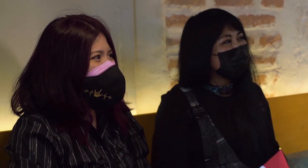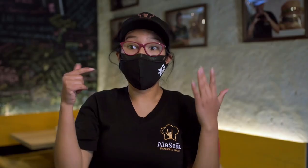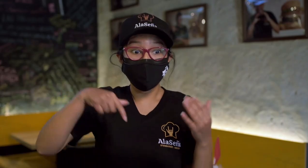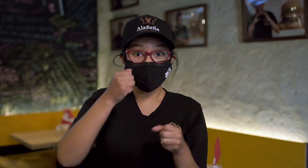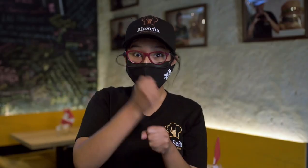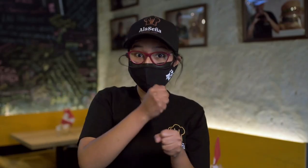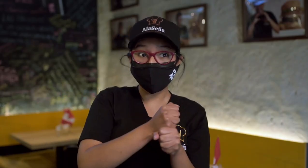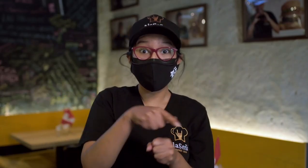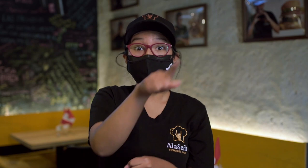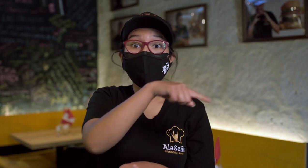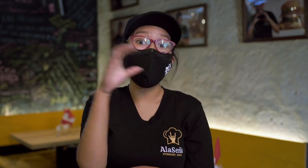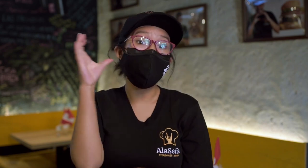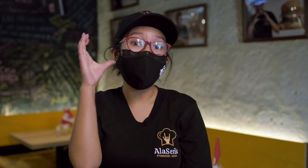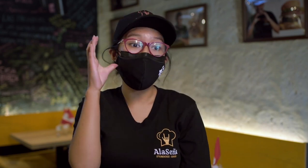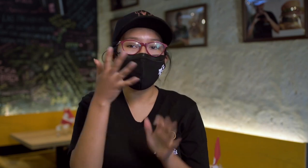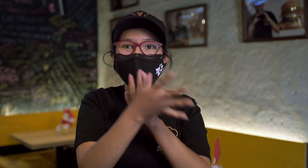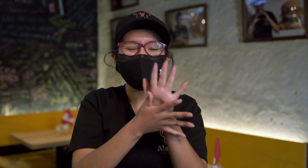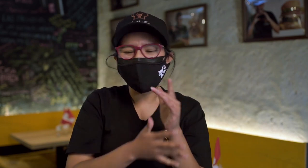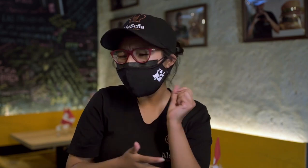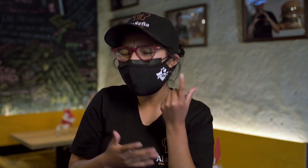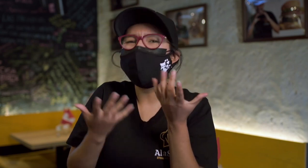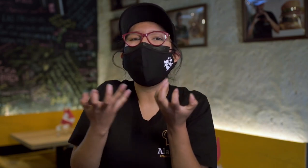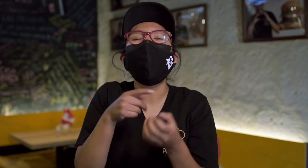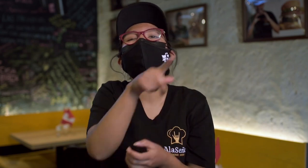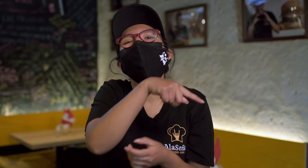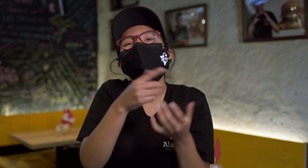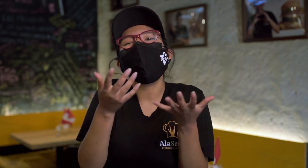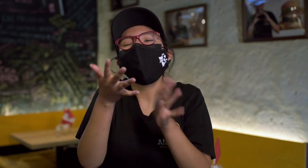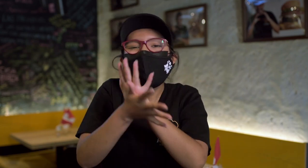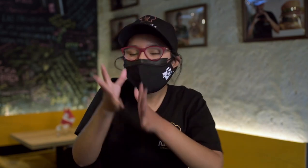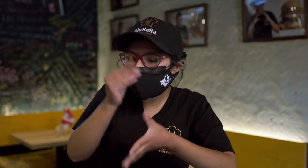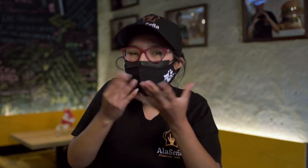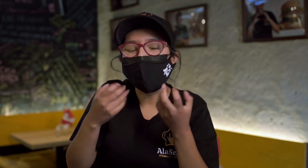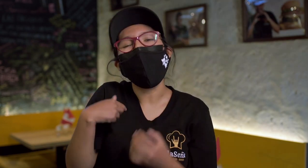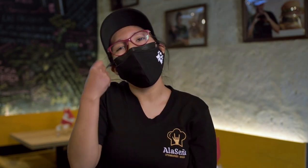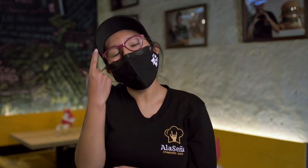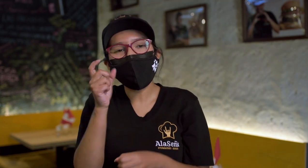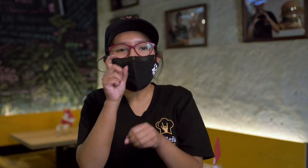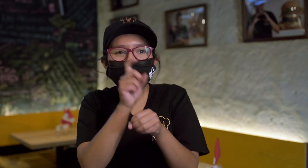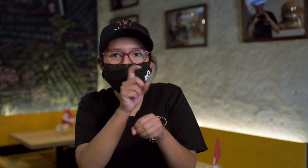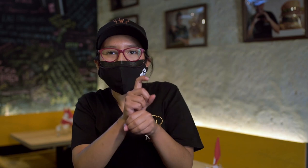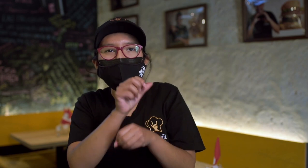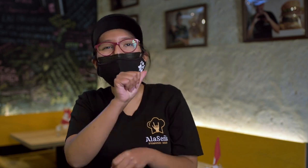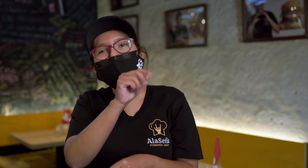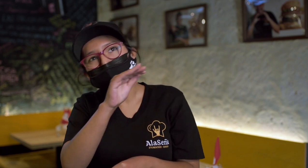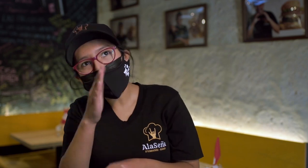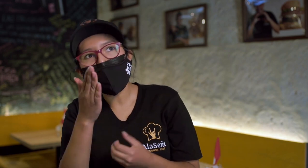Yo ahora que vengo a trabajar y los oyentes no saben lengua de señas, entonces yo les enseño ahora a ellos a que ellos también puedan entender y aprender